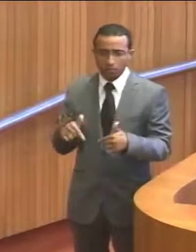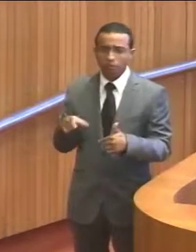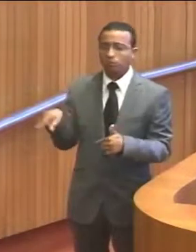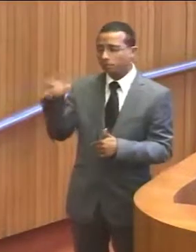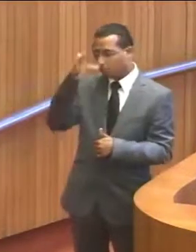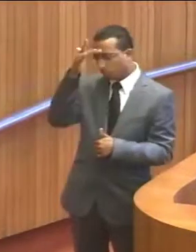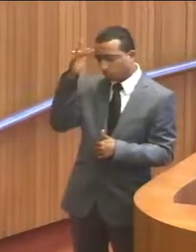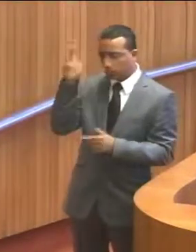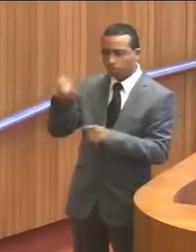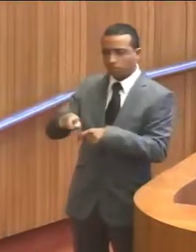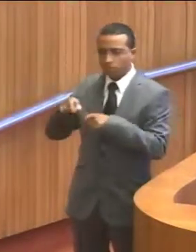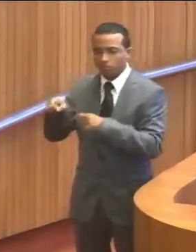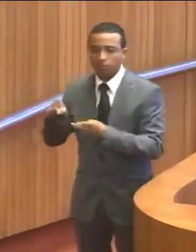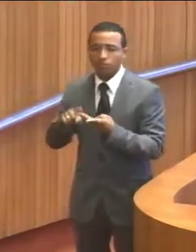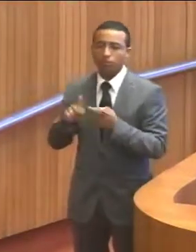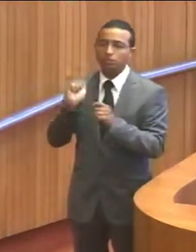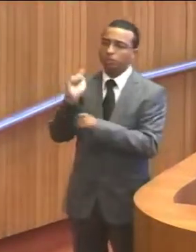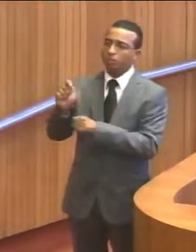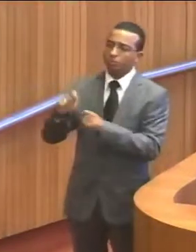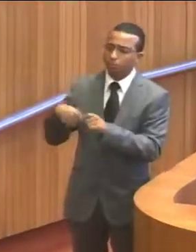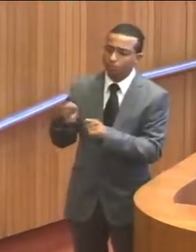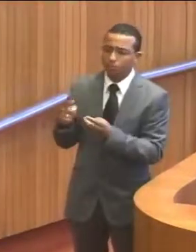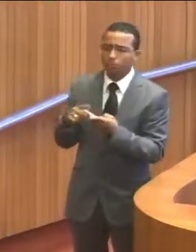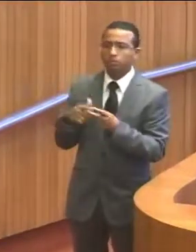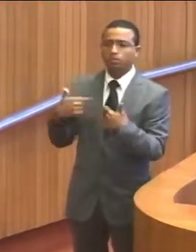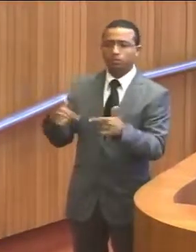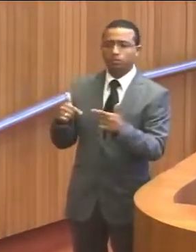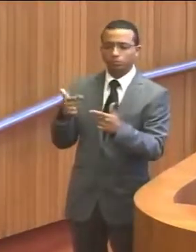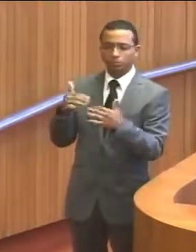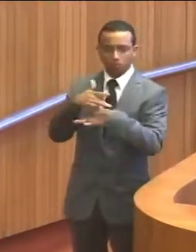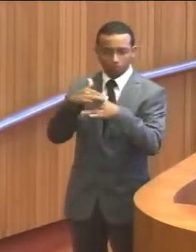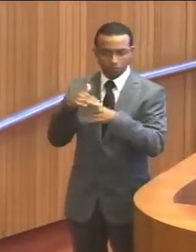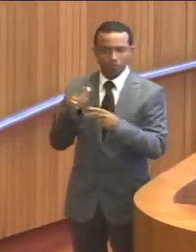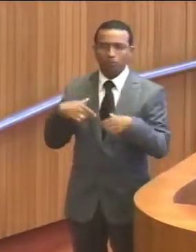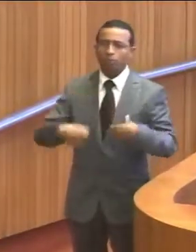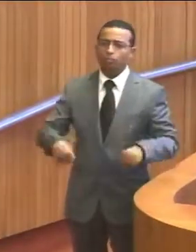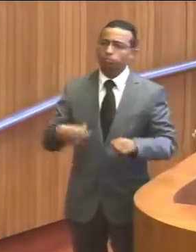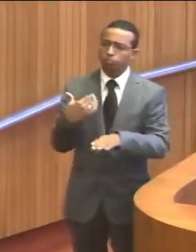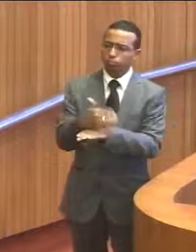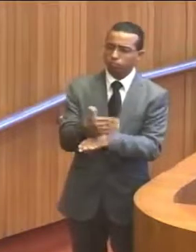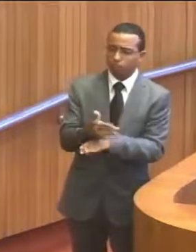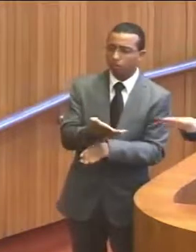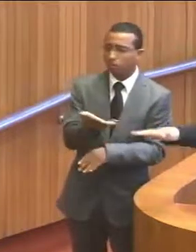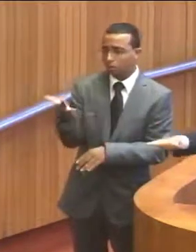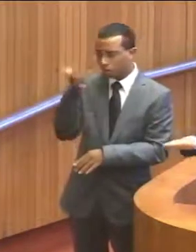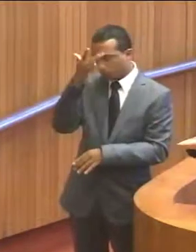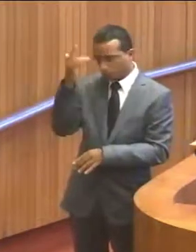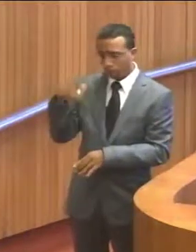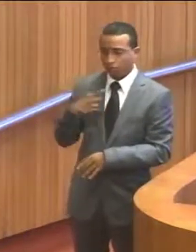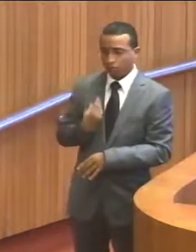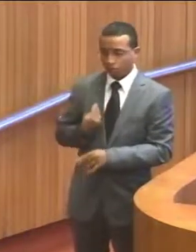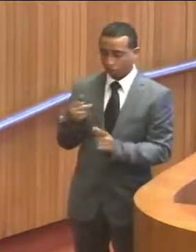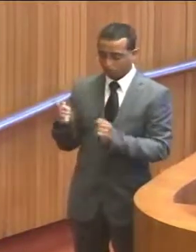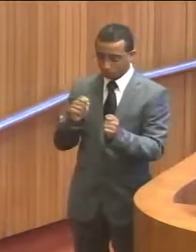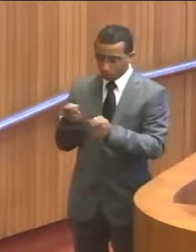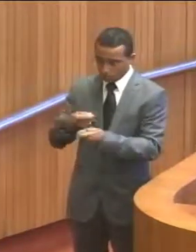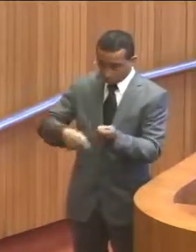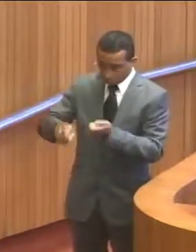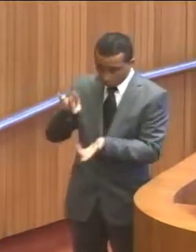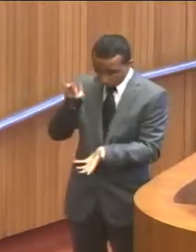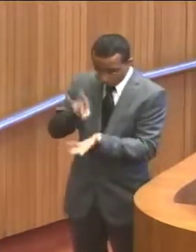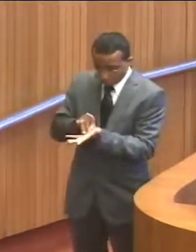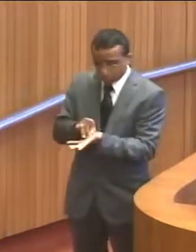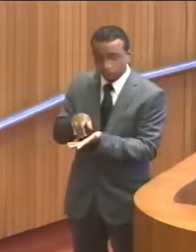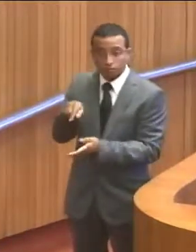o trabalhador rural, o pescador, o trabalhador urbano, o mototaxista, as pessoas que estão na economia real